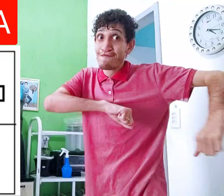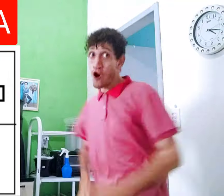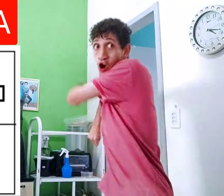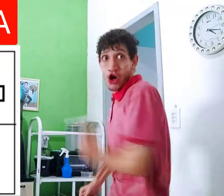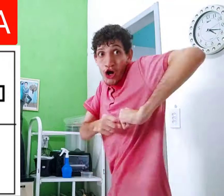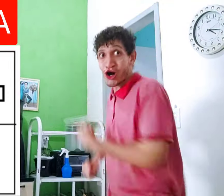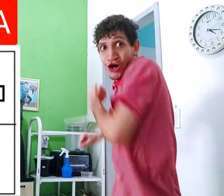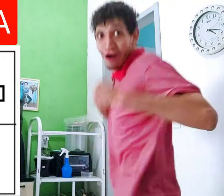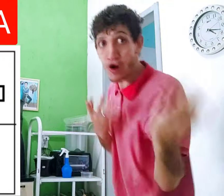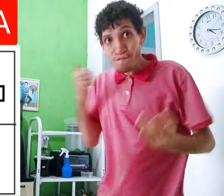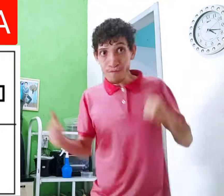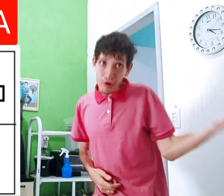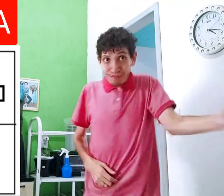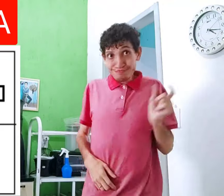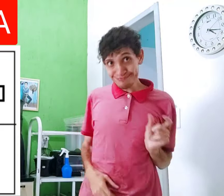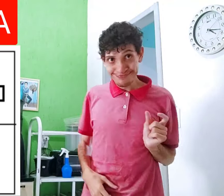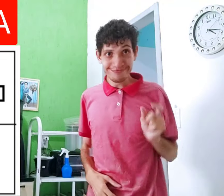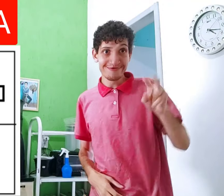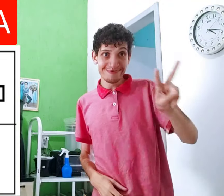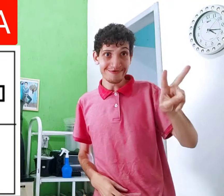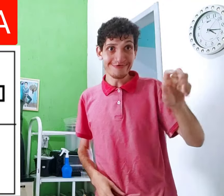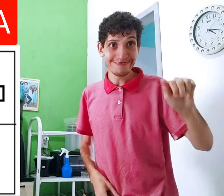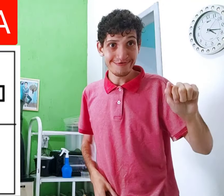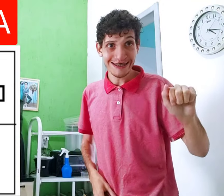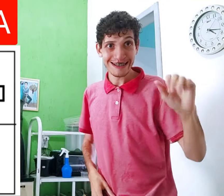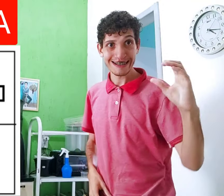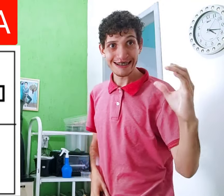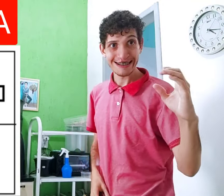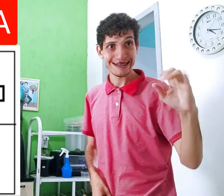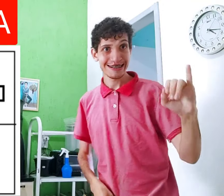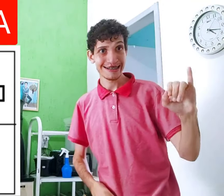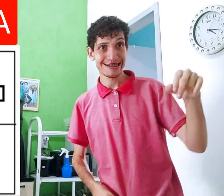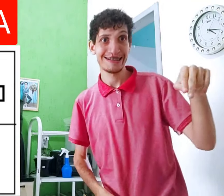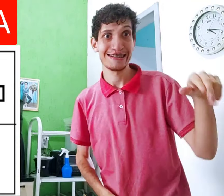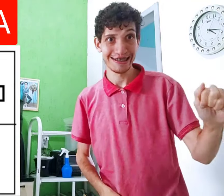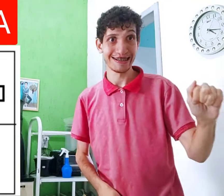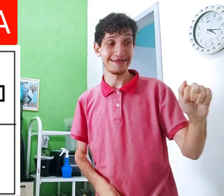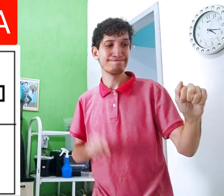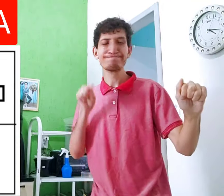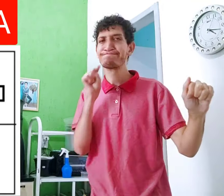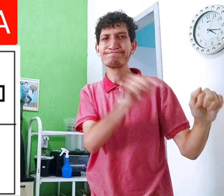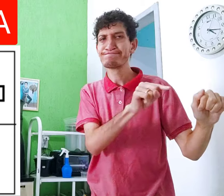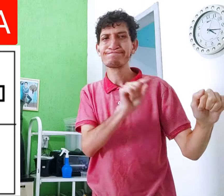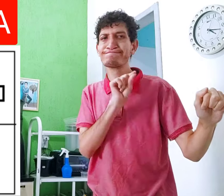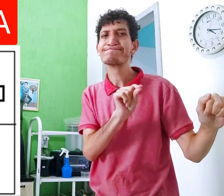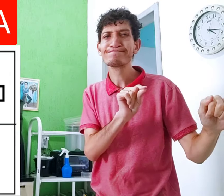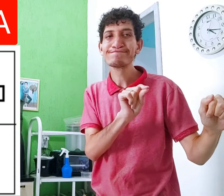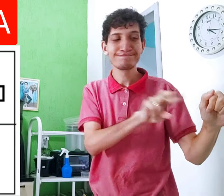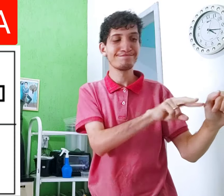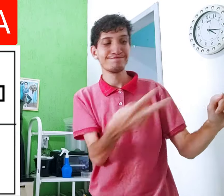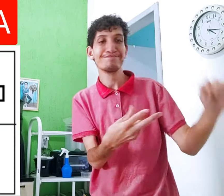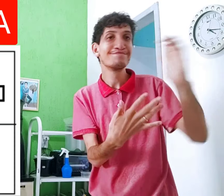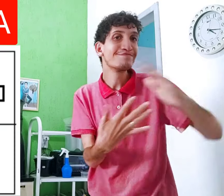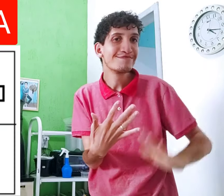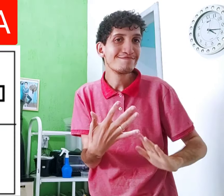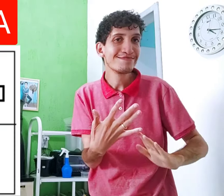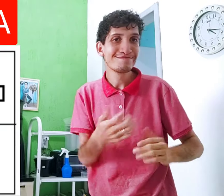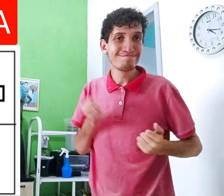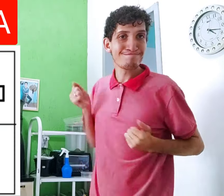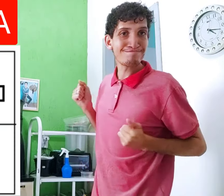Ha ha ha ha ha. Palavra vacina. Isso é o I. Traduz